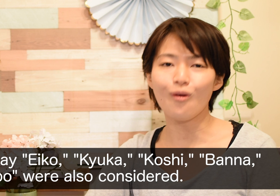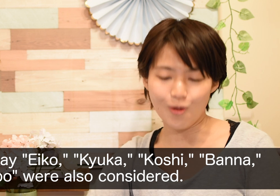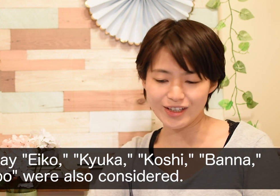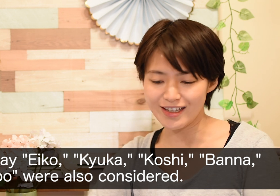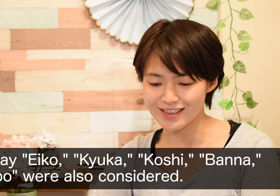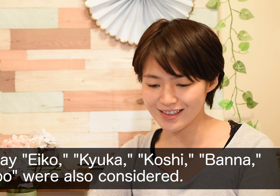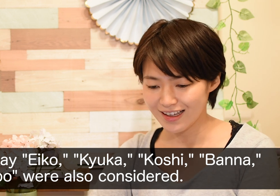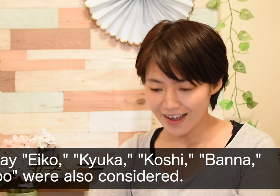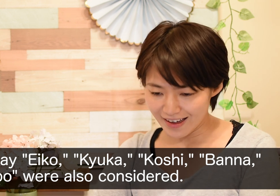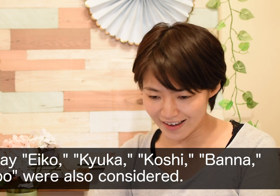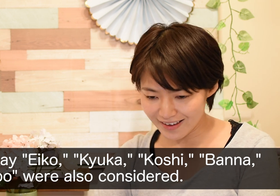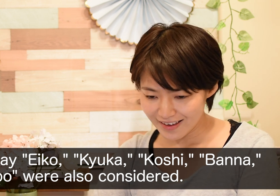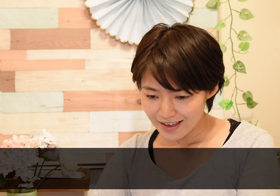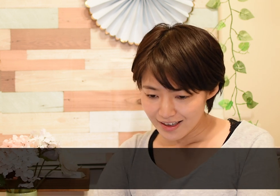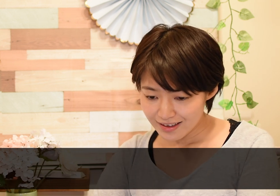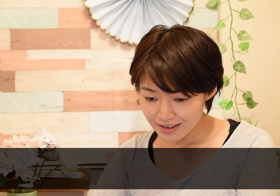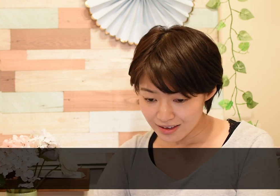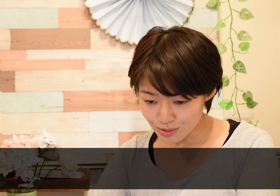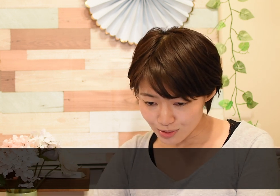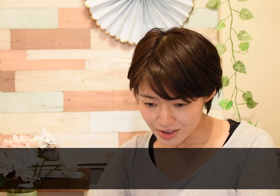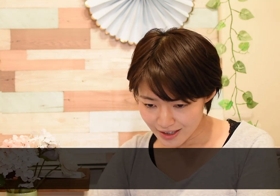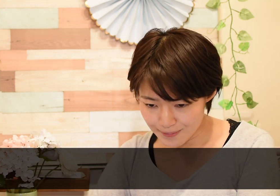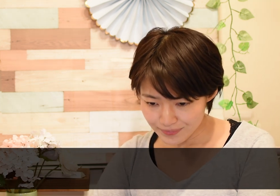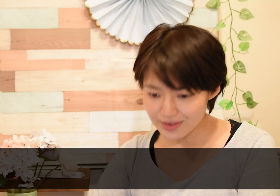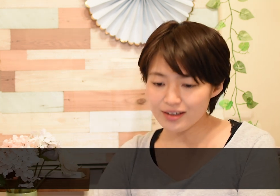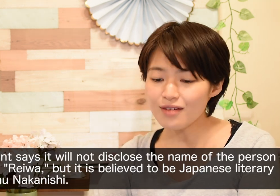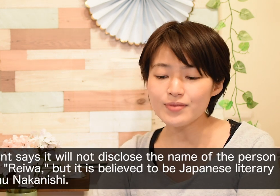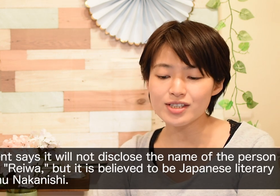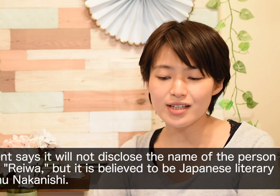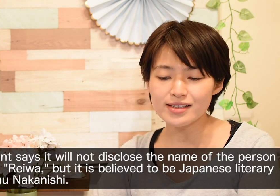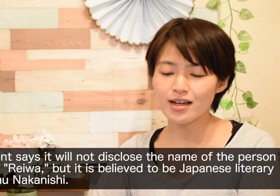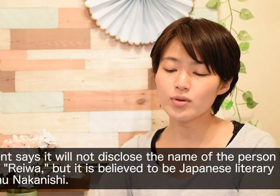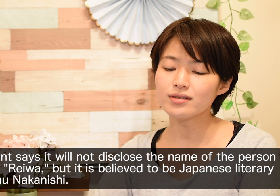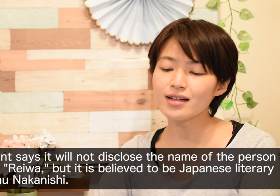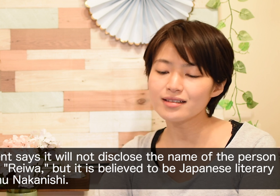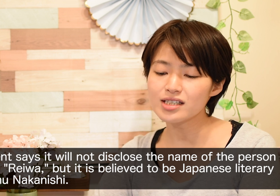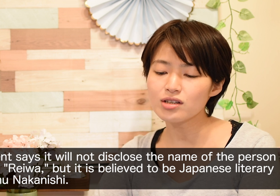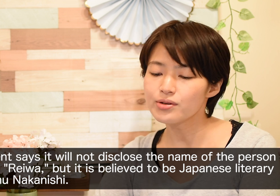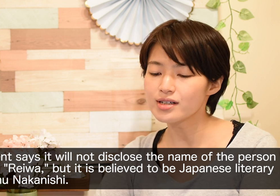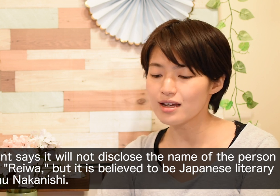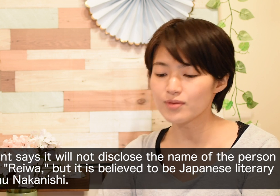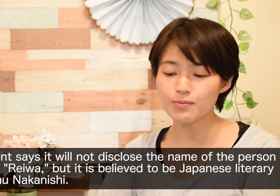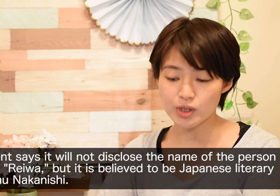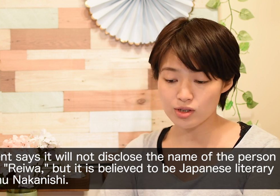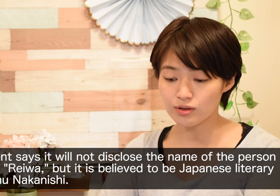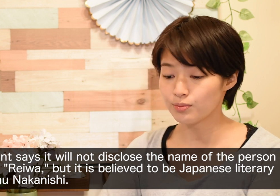多いですはい、っと、the government saysit will not disclose the name of the person who